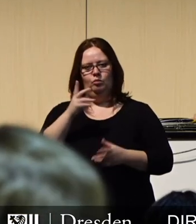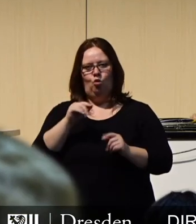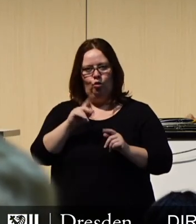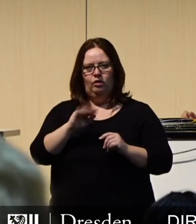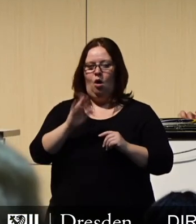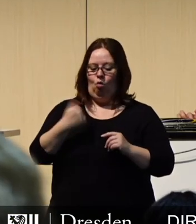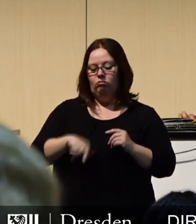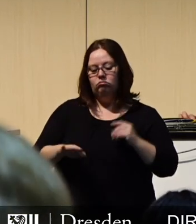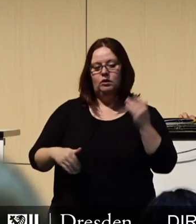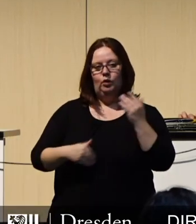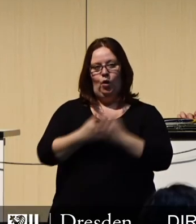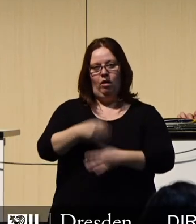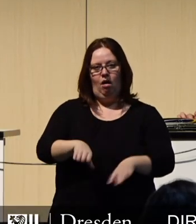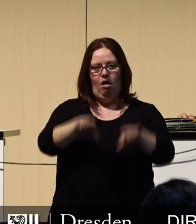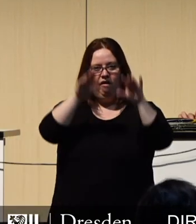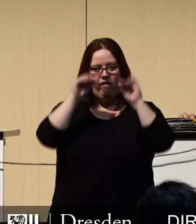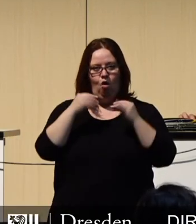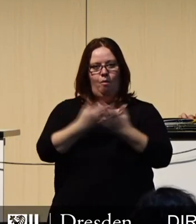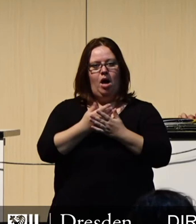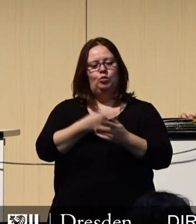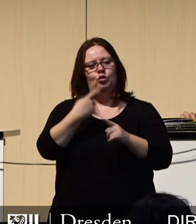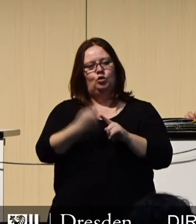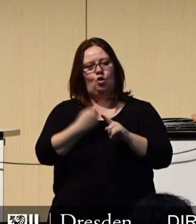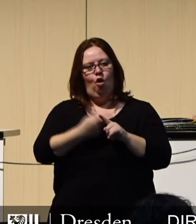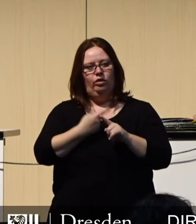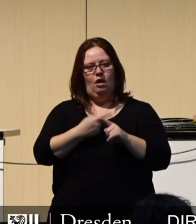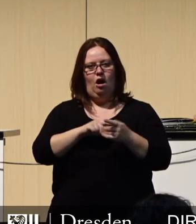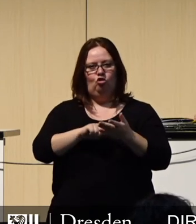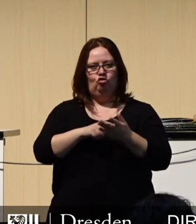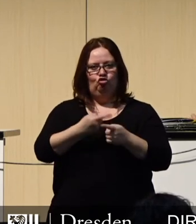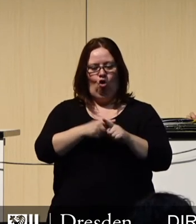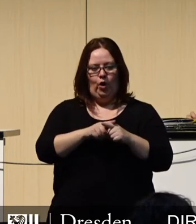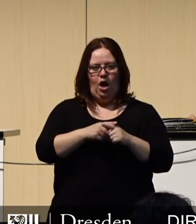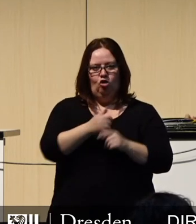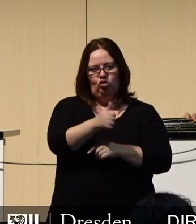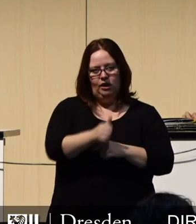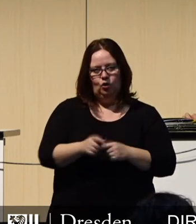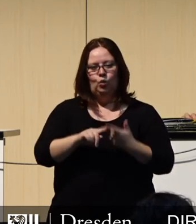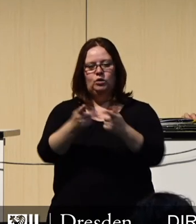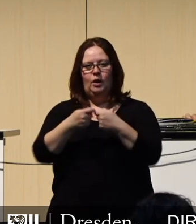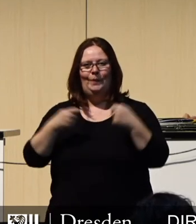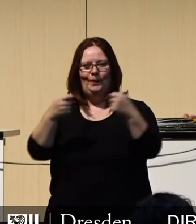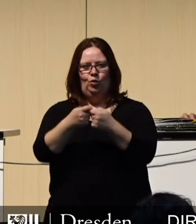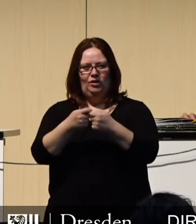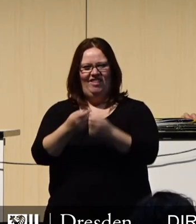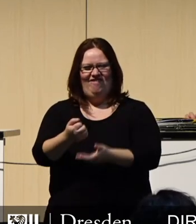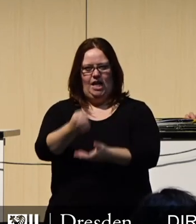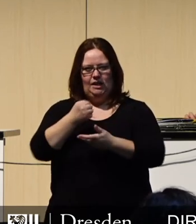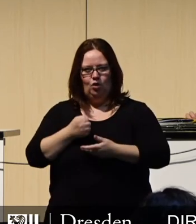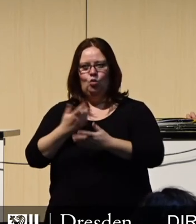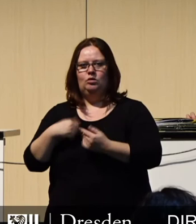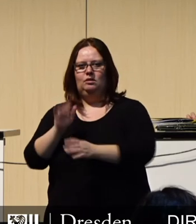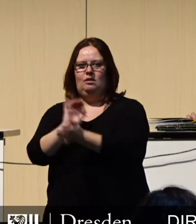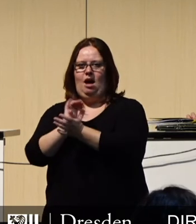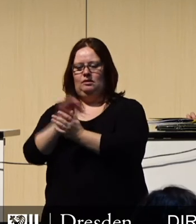neuesten Erkenntnisse wie die Sondersteuerschätzung, die Entlastung des Bundes und den Finanzzwischenbericht einfließen zu lassen.